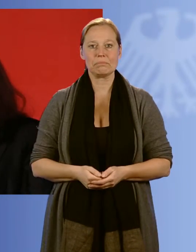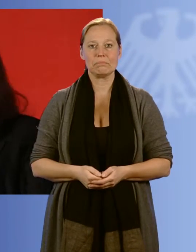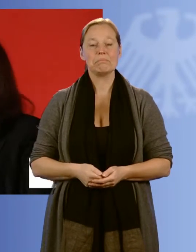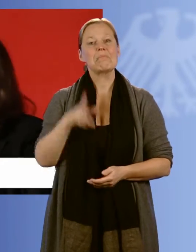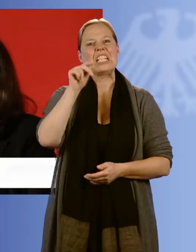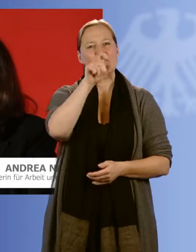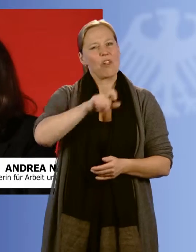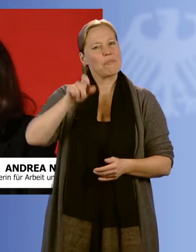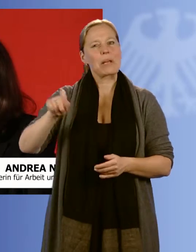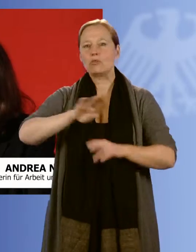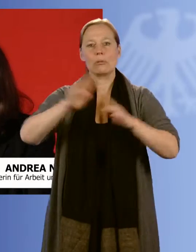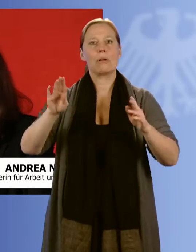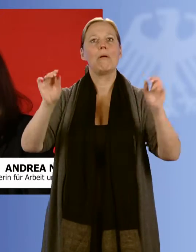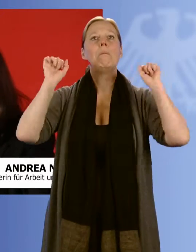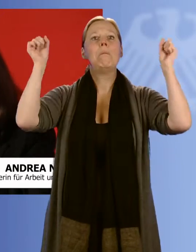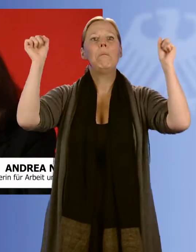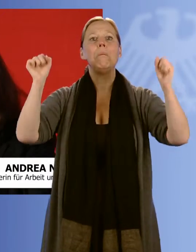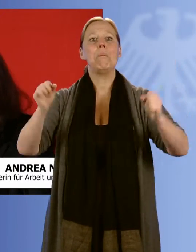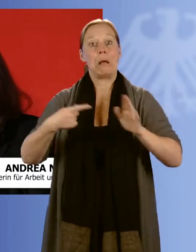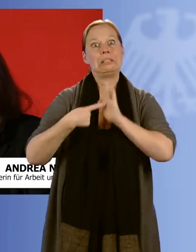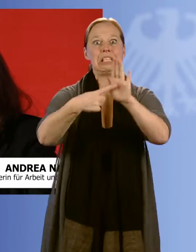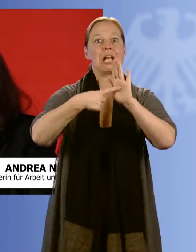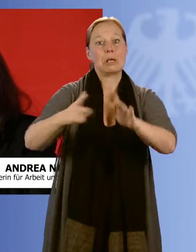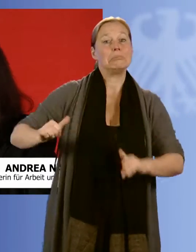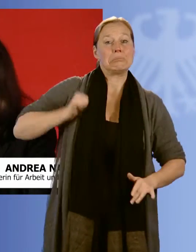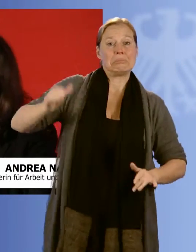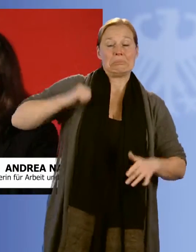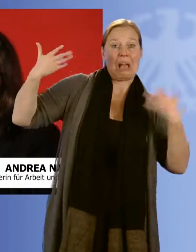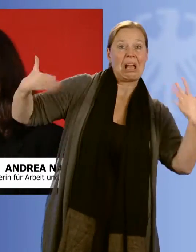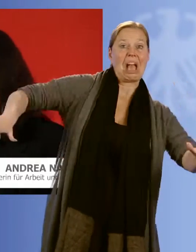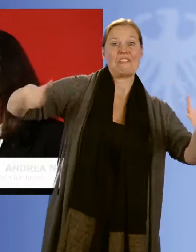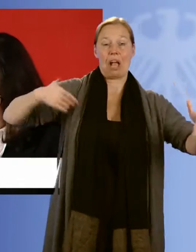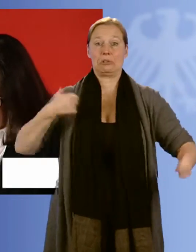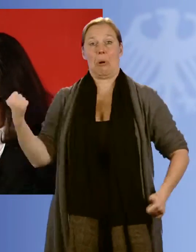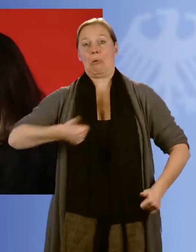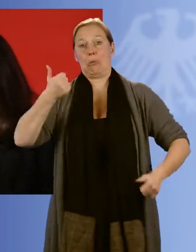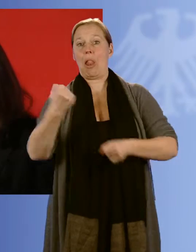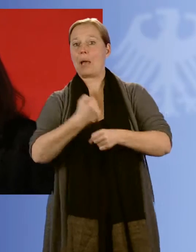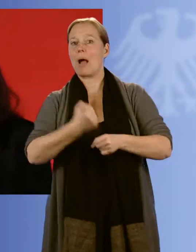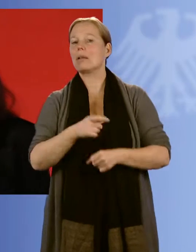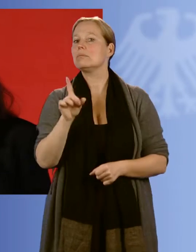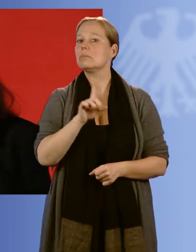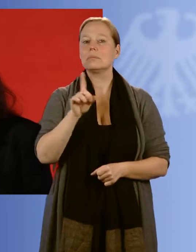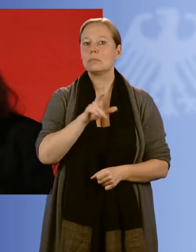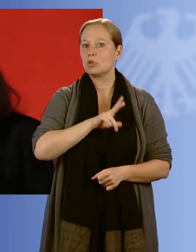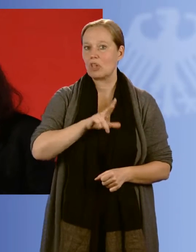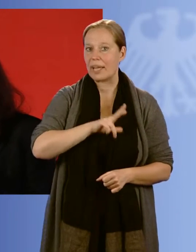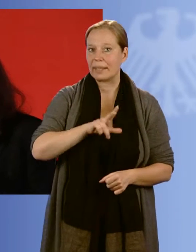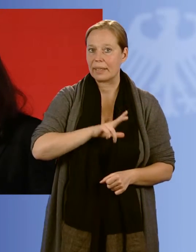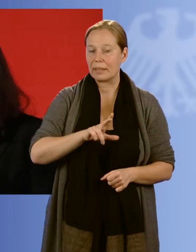Rampenlicht, aber sie sind trotzdem Vorbild, weil sie Mut und Kraft und Ansporn für andere sind,